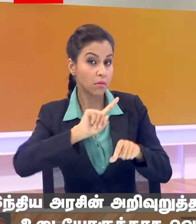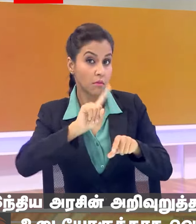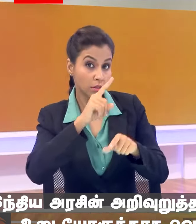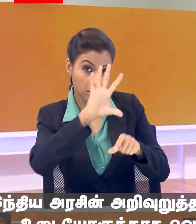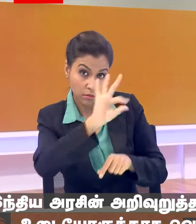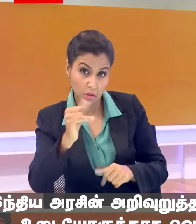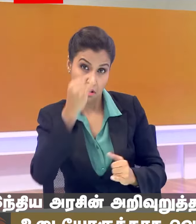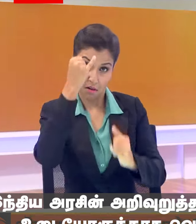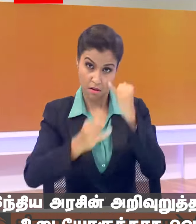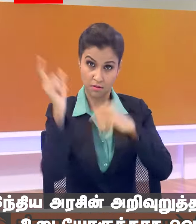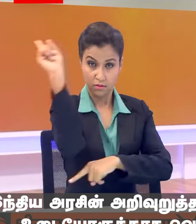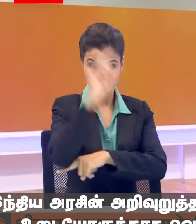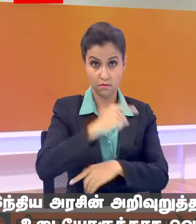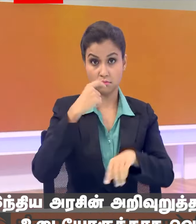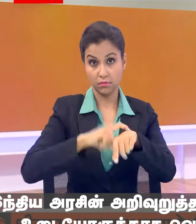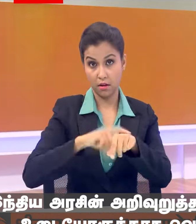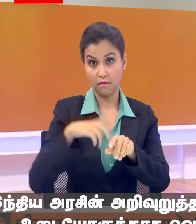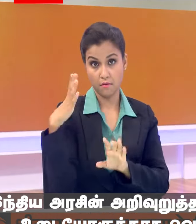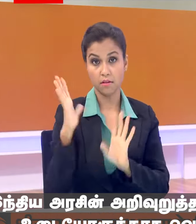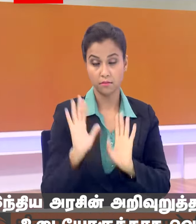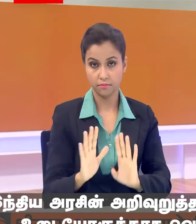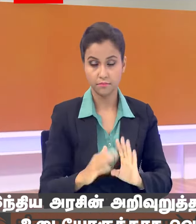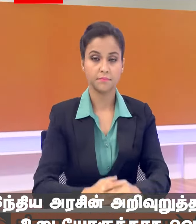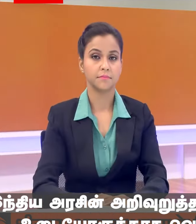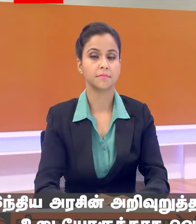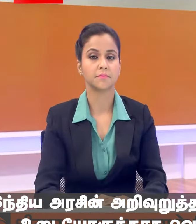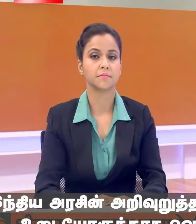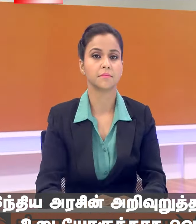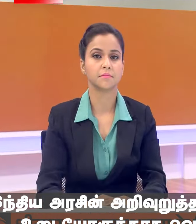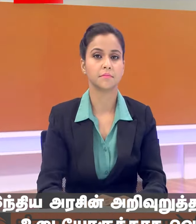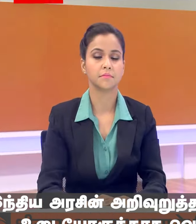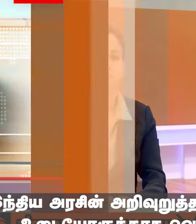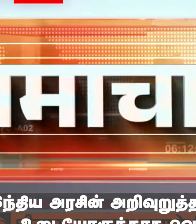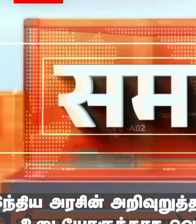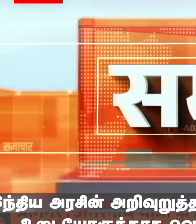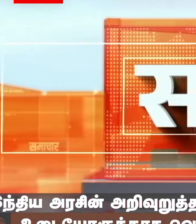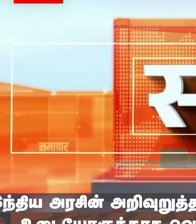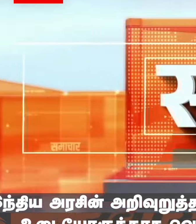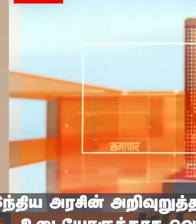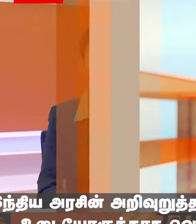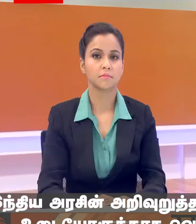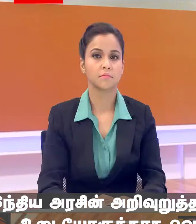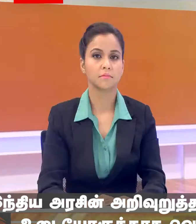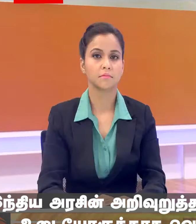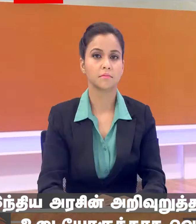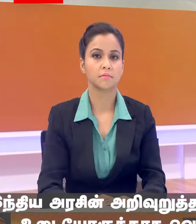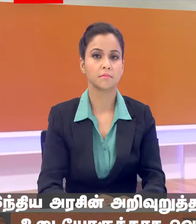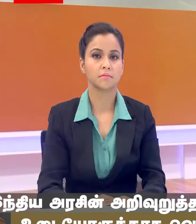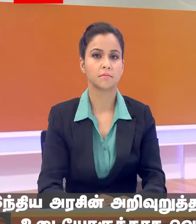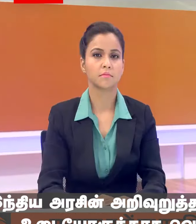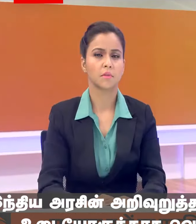अंतिम दिन तक का समे दिया गया है समीती निए